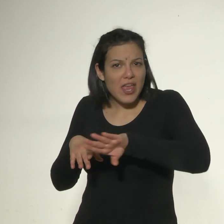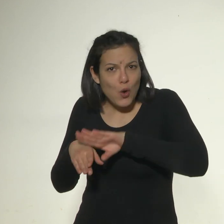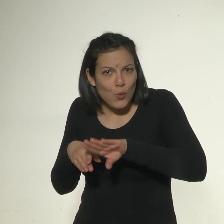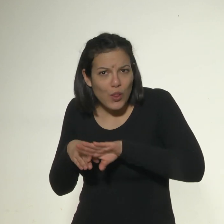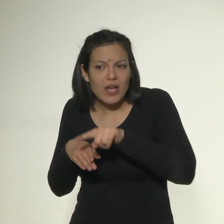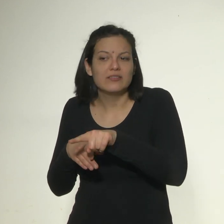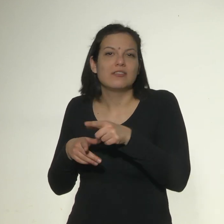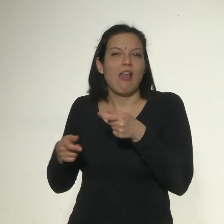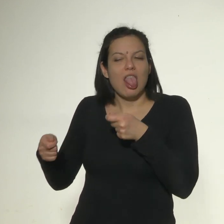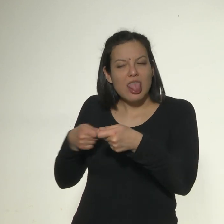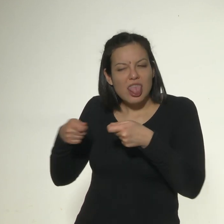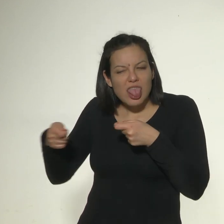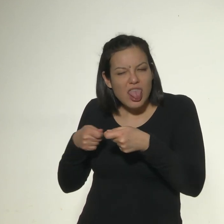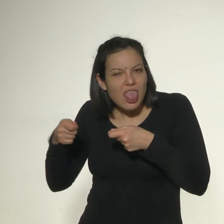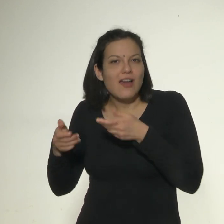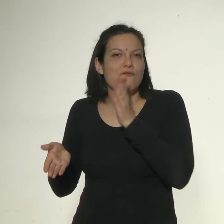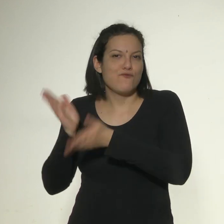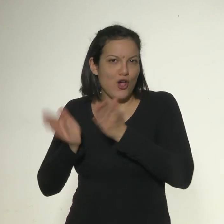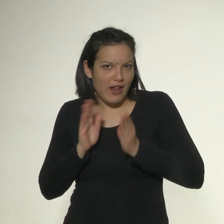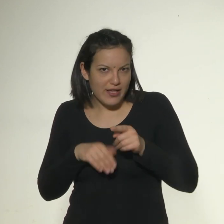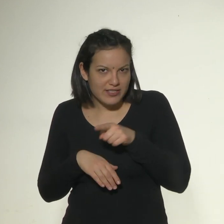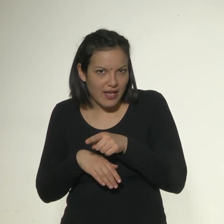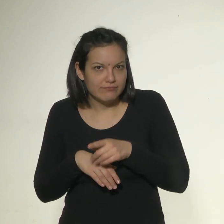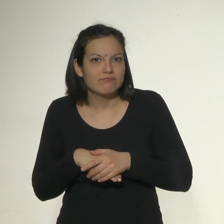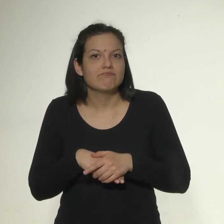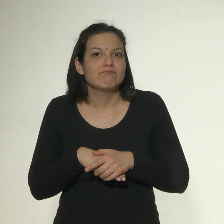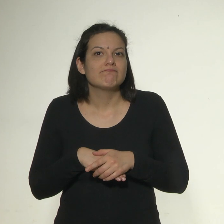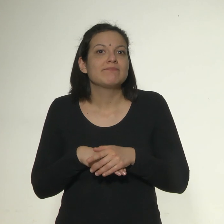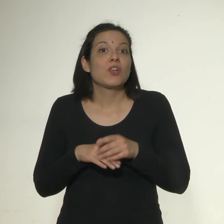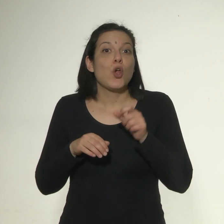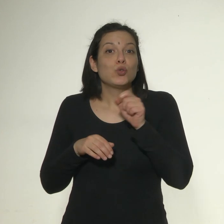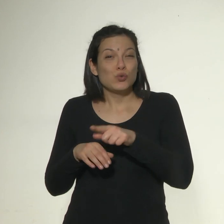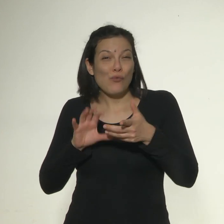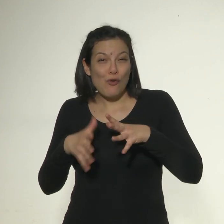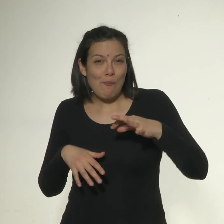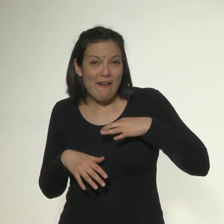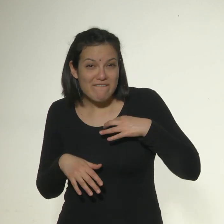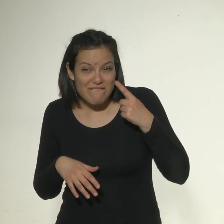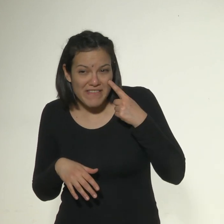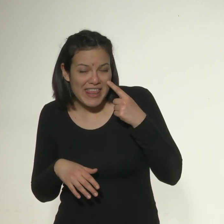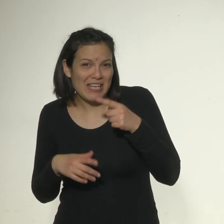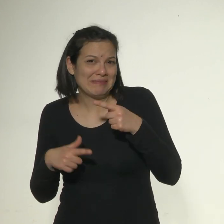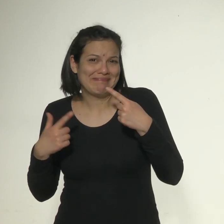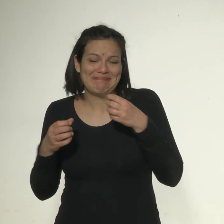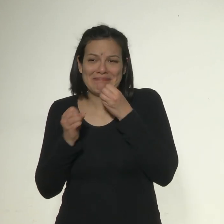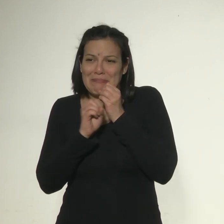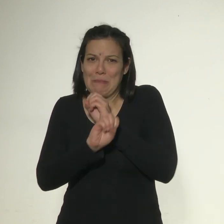deudas, coacción y violencia, donde las condiciones de vida son infrahumanas.